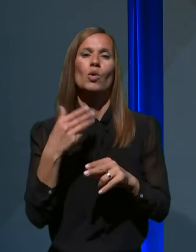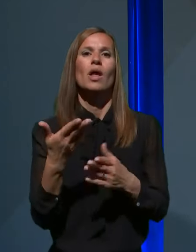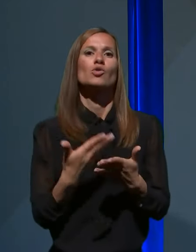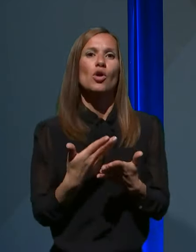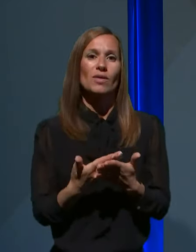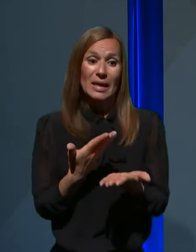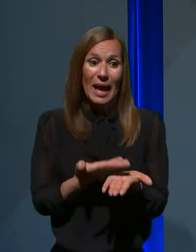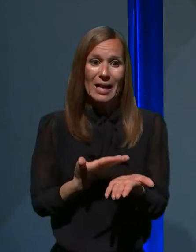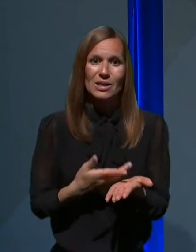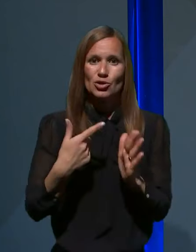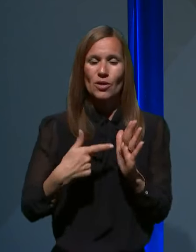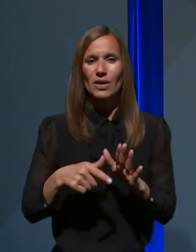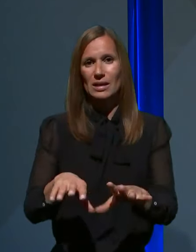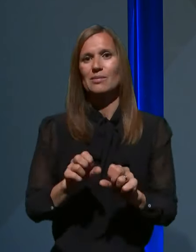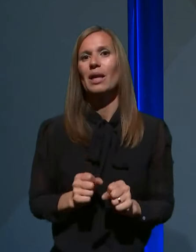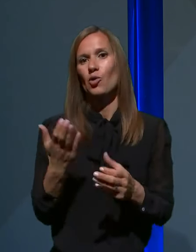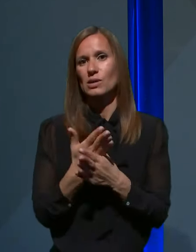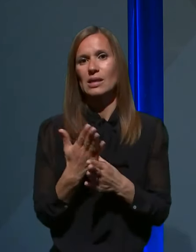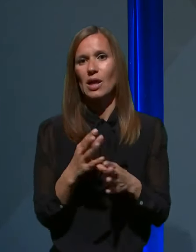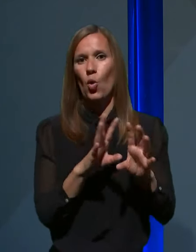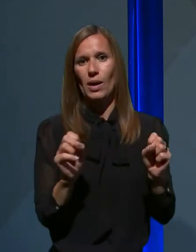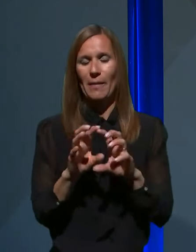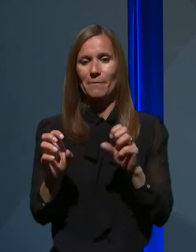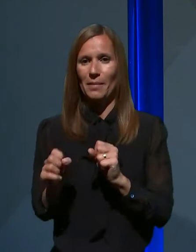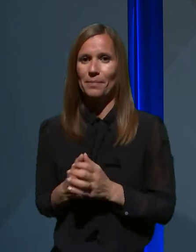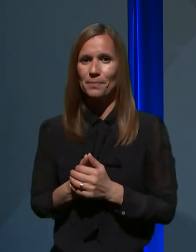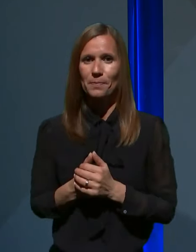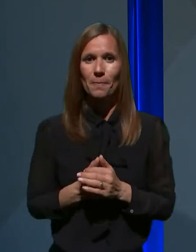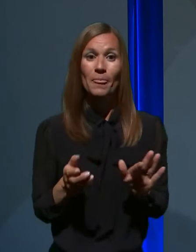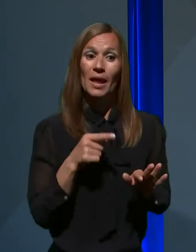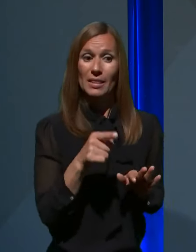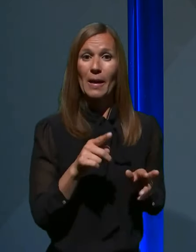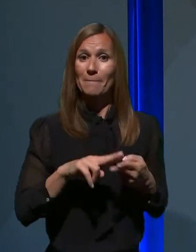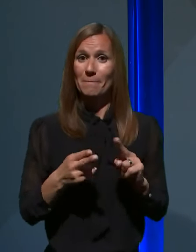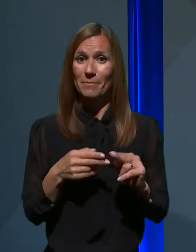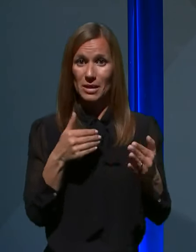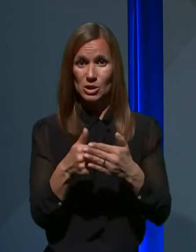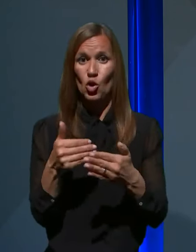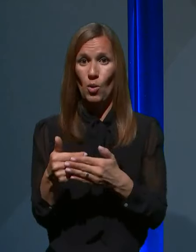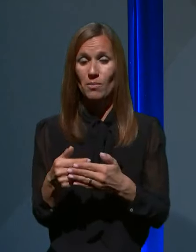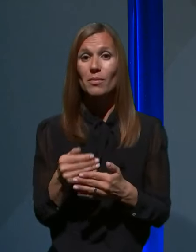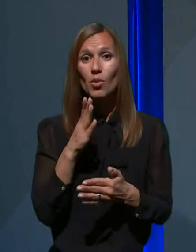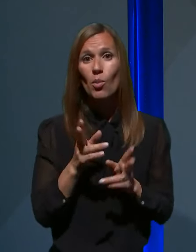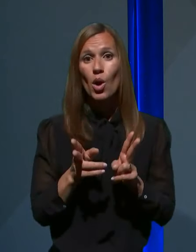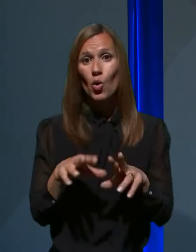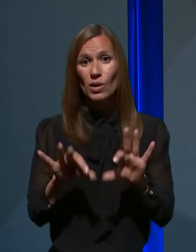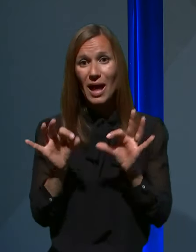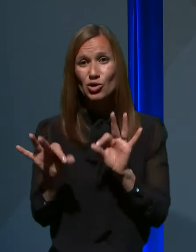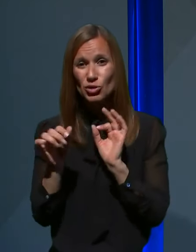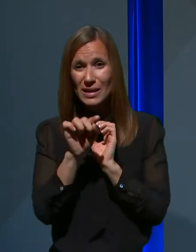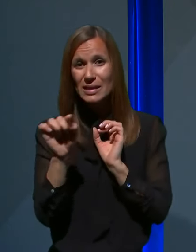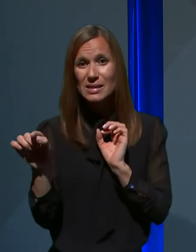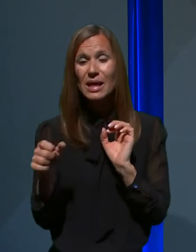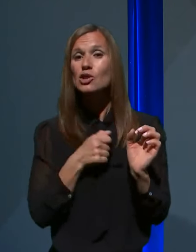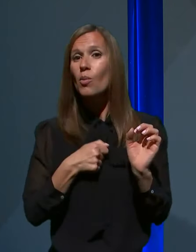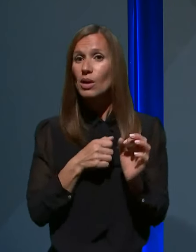številk sprejela ustrezne ukrepe. Namreč ta pristop, da bomo lahko našli tiste, ki so bolezen